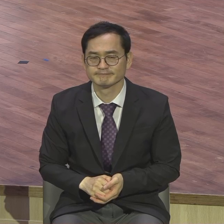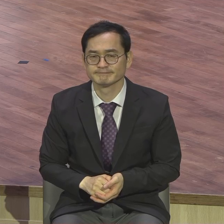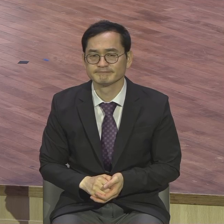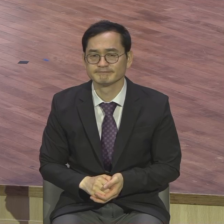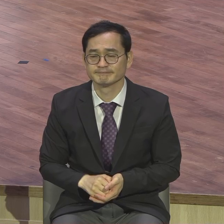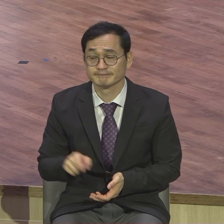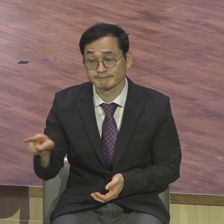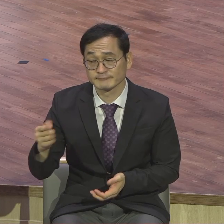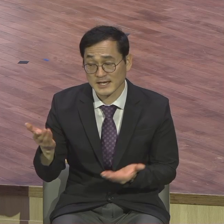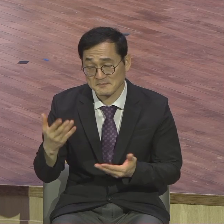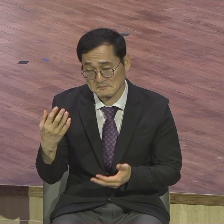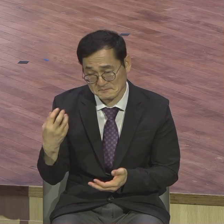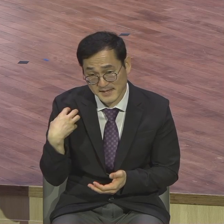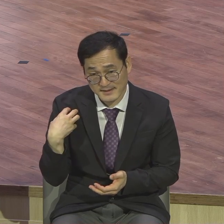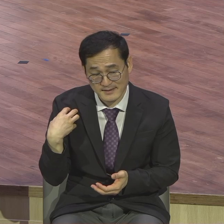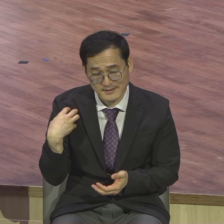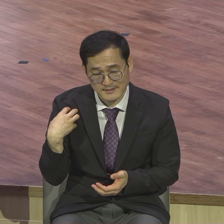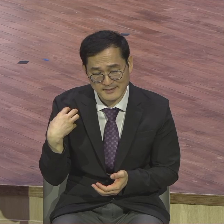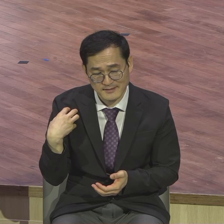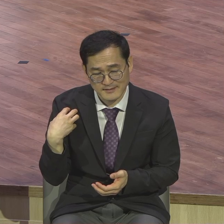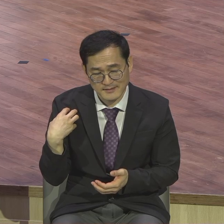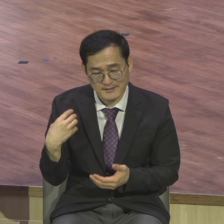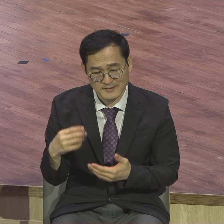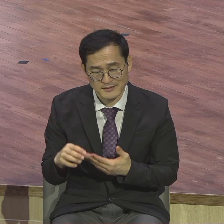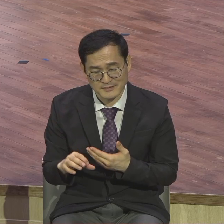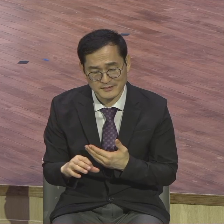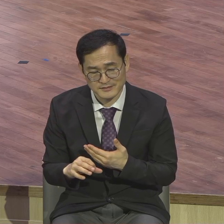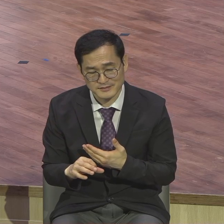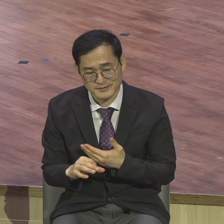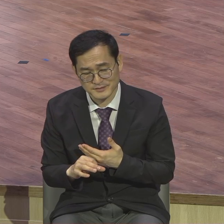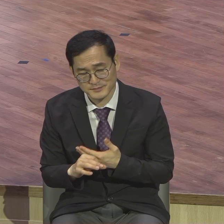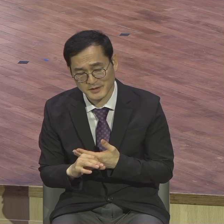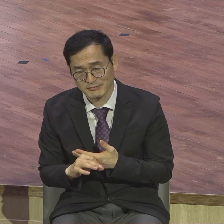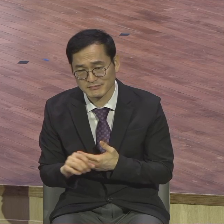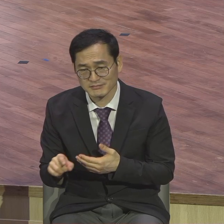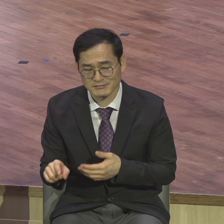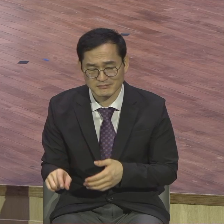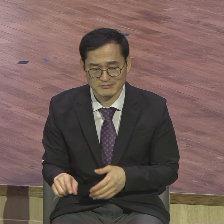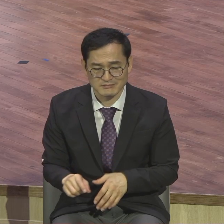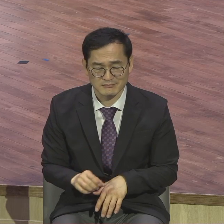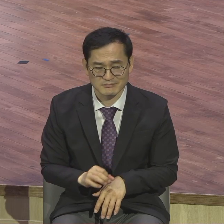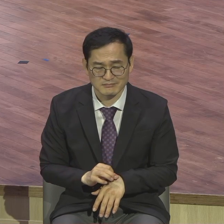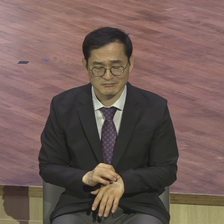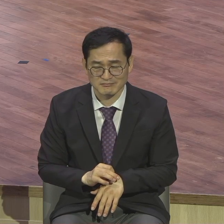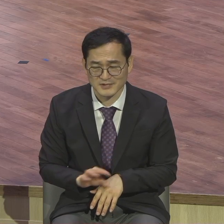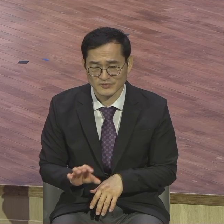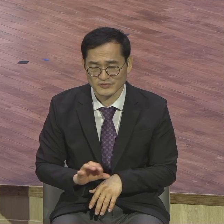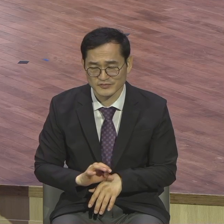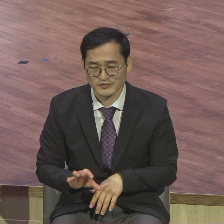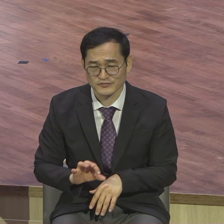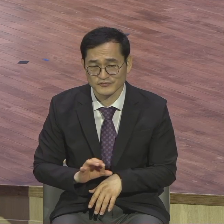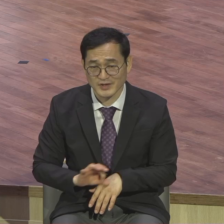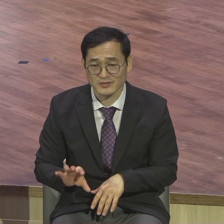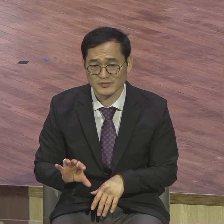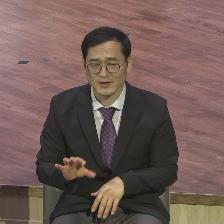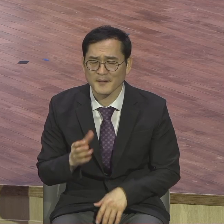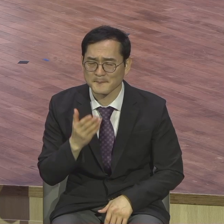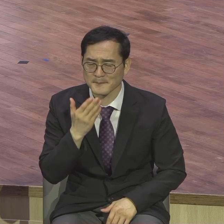직분을 맡았으면 일반적으로 그냥 얼렁뚱땅 적당하게 뭐 시간 되면 가고 안 하면 말고 뭐 그냥 그렇게 적당하게 다